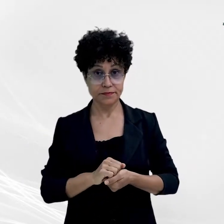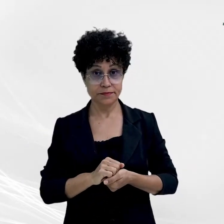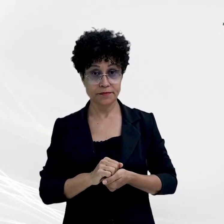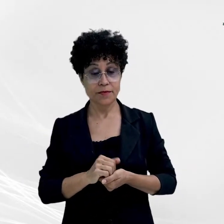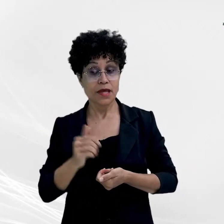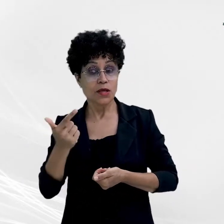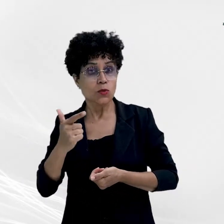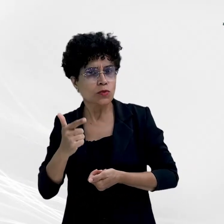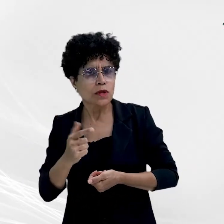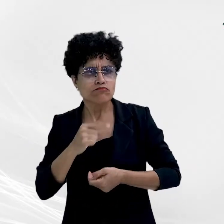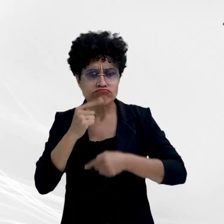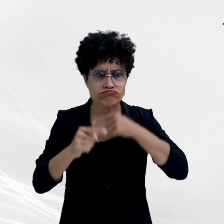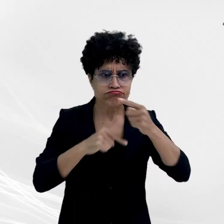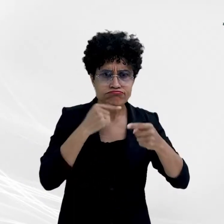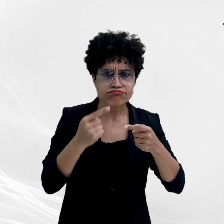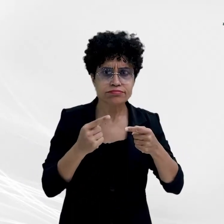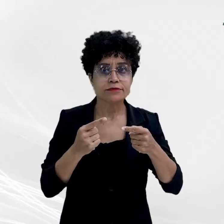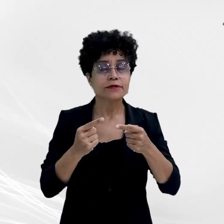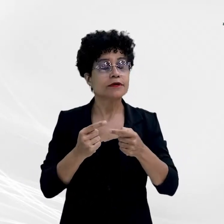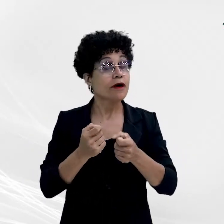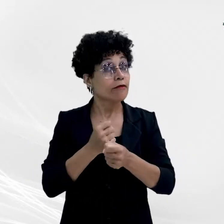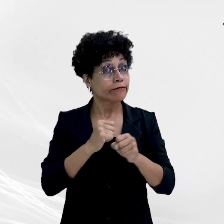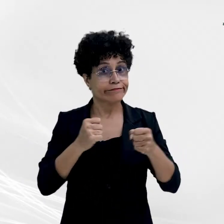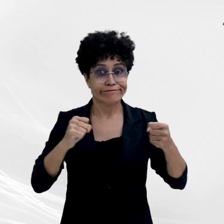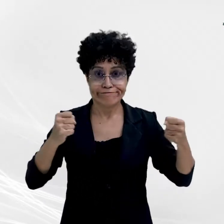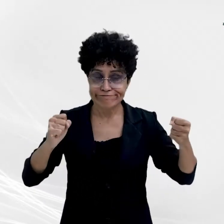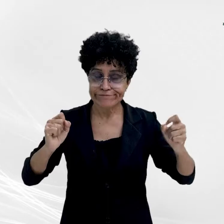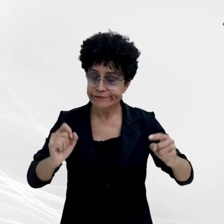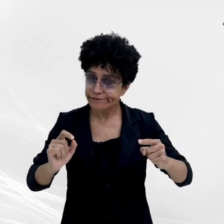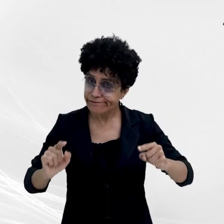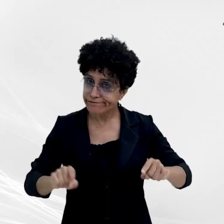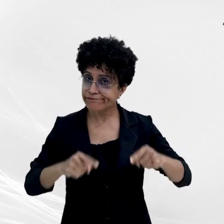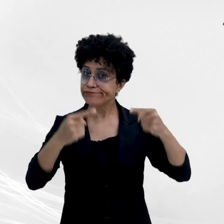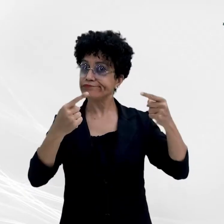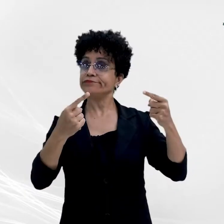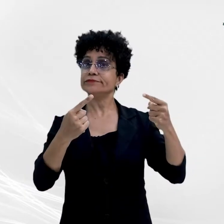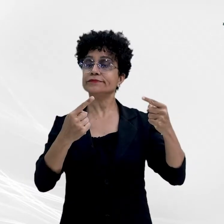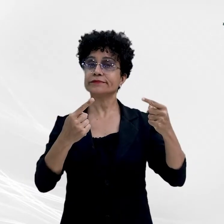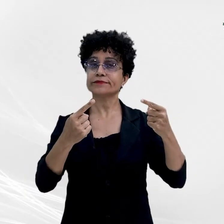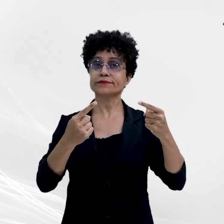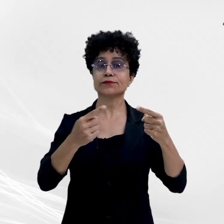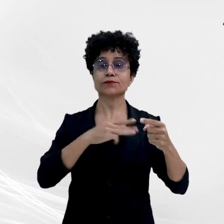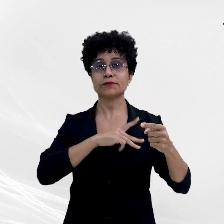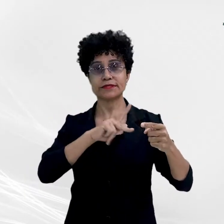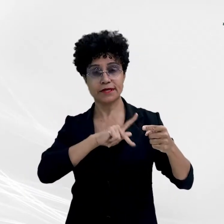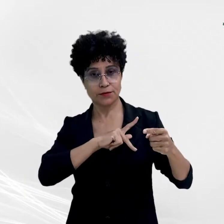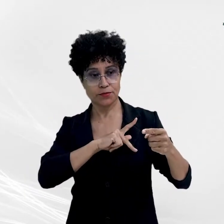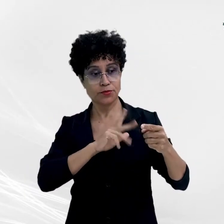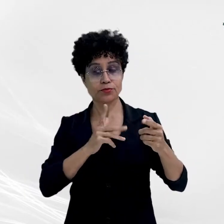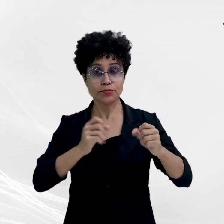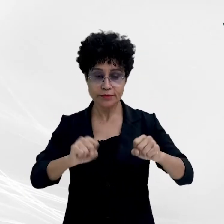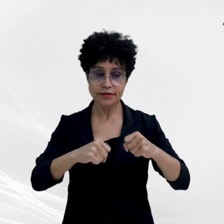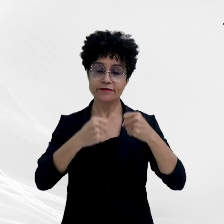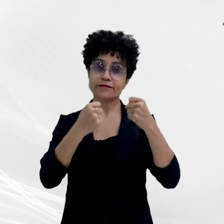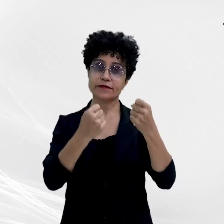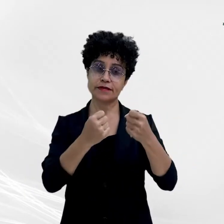Há dúvidas de que imensos são os desafios do Ministério Público na defesa do patrimônio público. Fecha aspas.